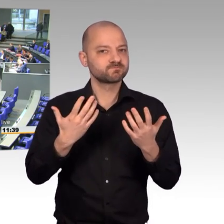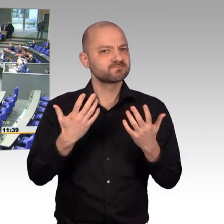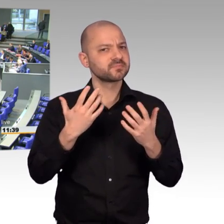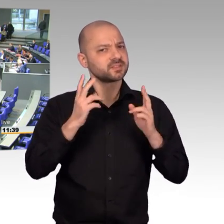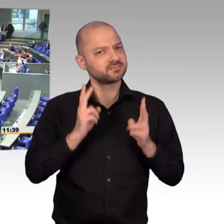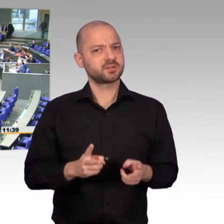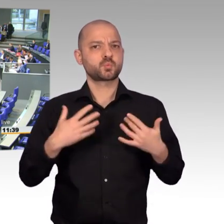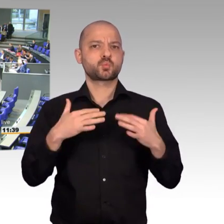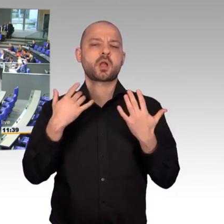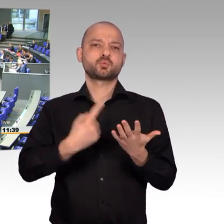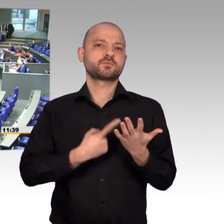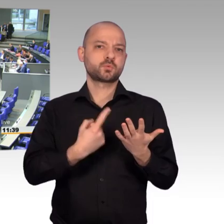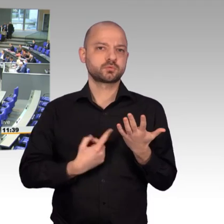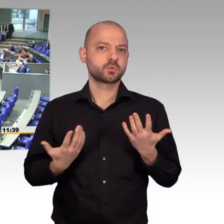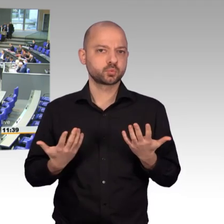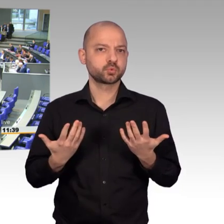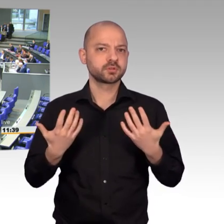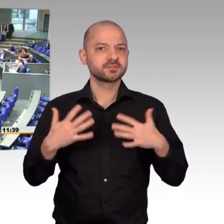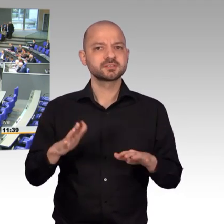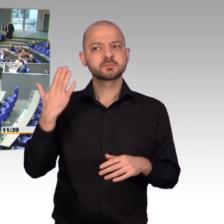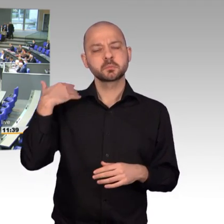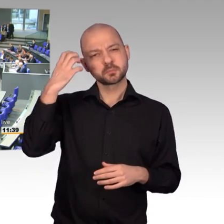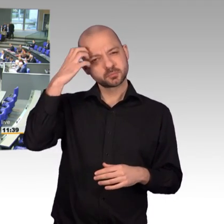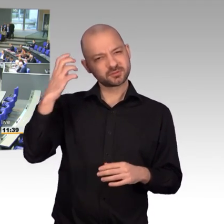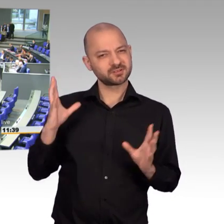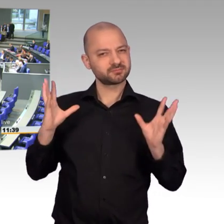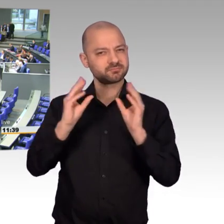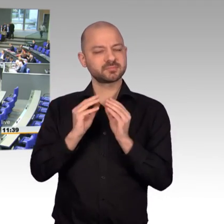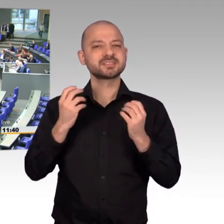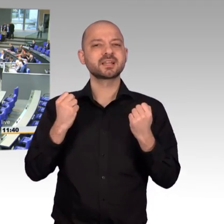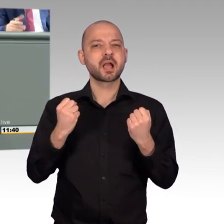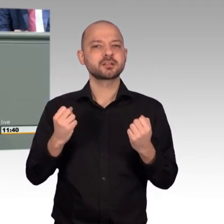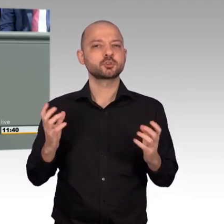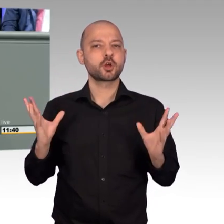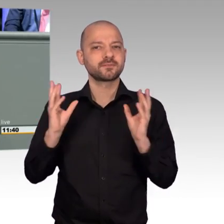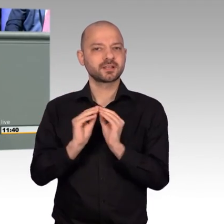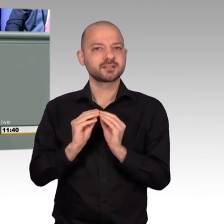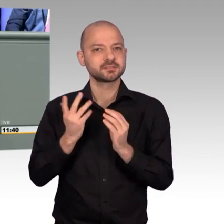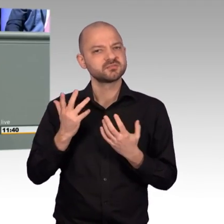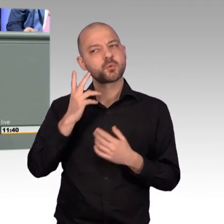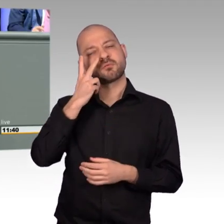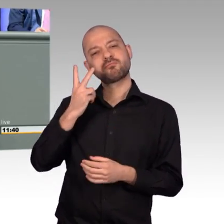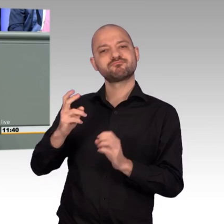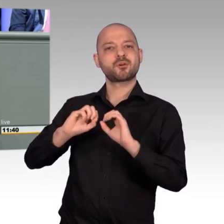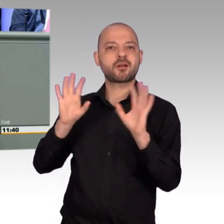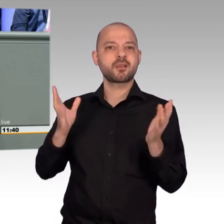eine außerordentlich große Herausforderung. Die Münchner Sicherheitskonferenz am vergangenen Wochenende machte einmal mehr